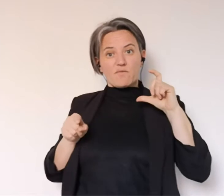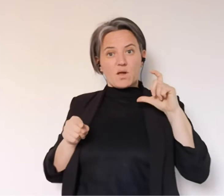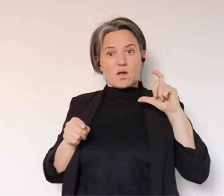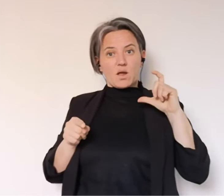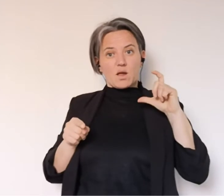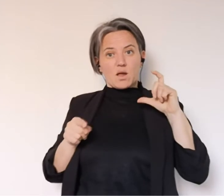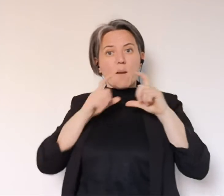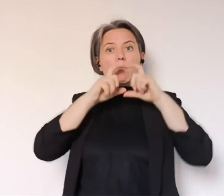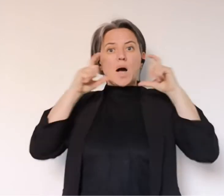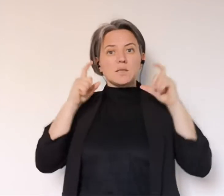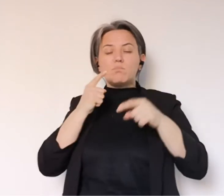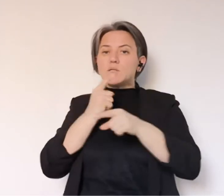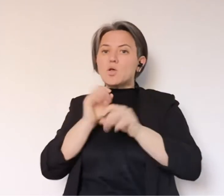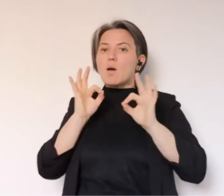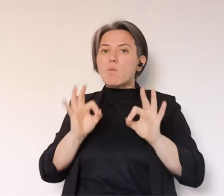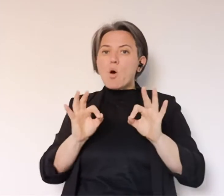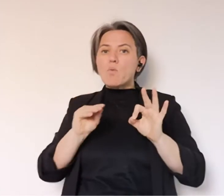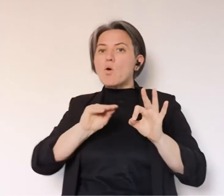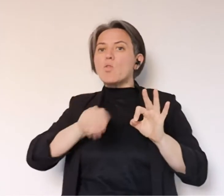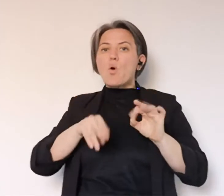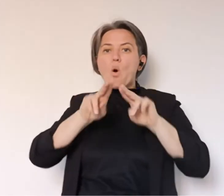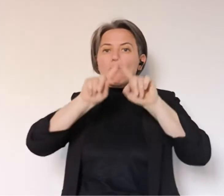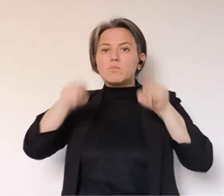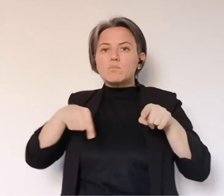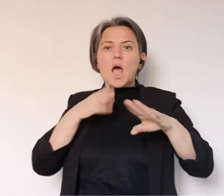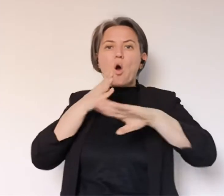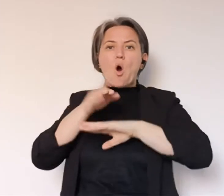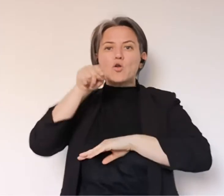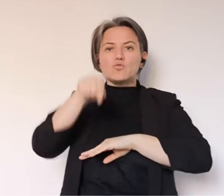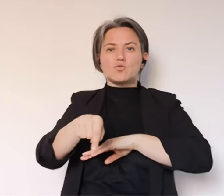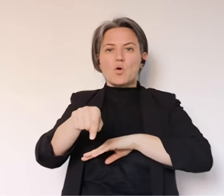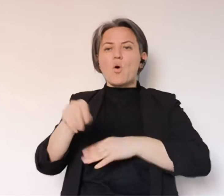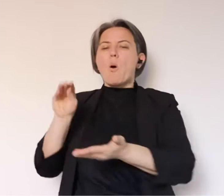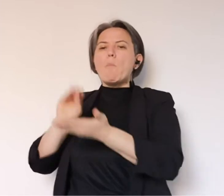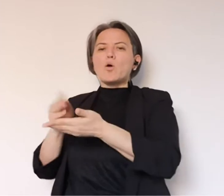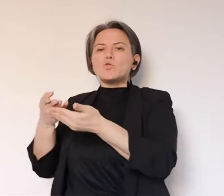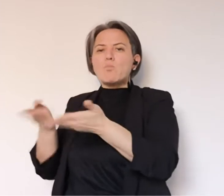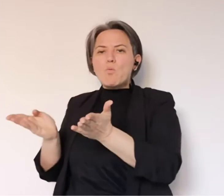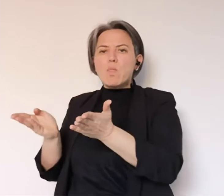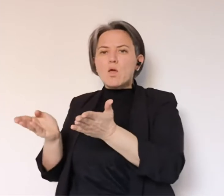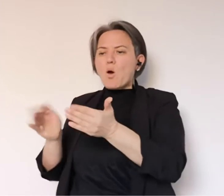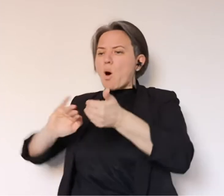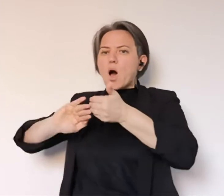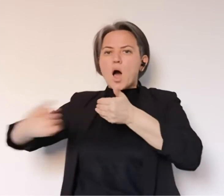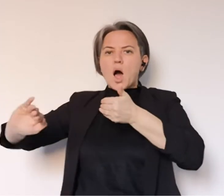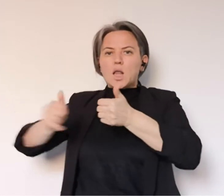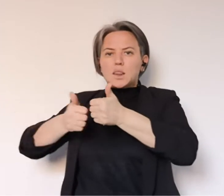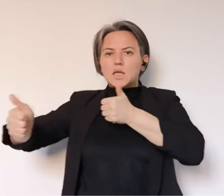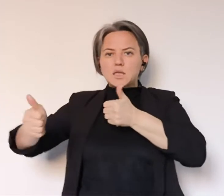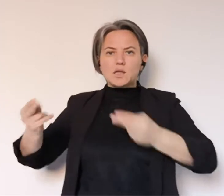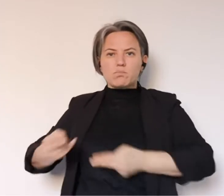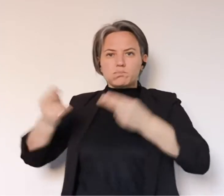cosiddetta distanza di sicurezza. Quella mascherina è da utilizzare in particolare negli esercizi o in